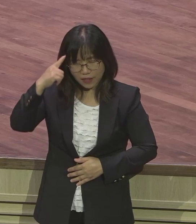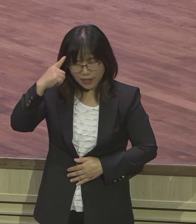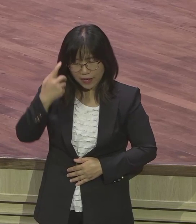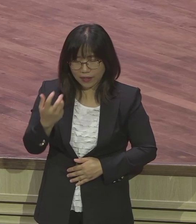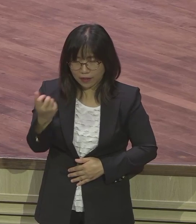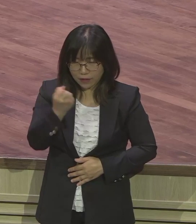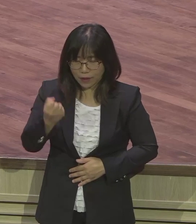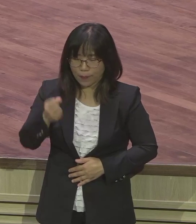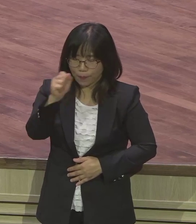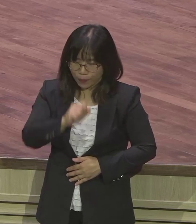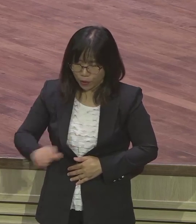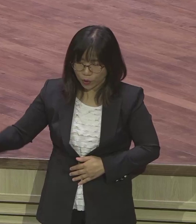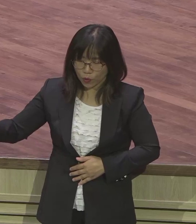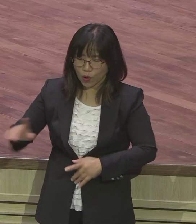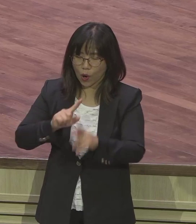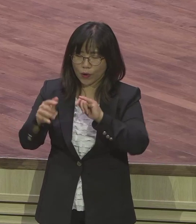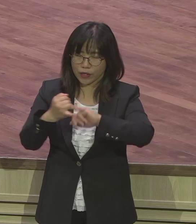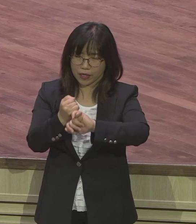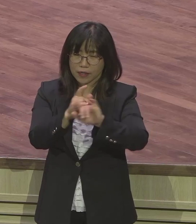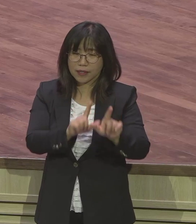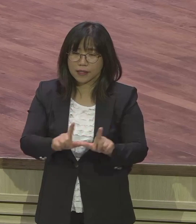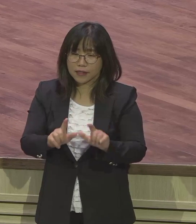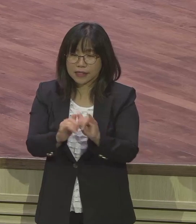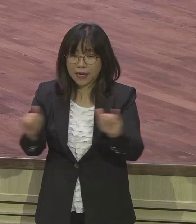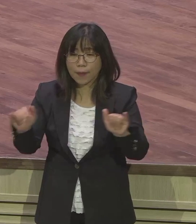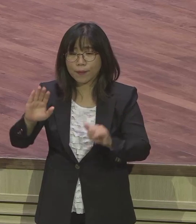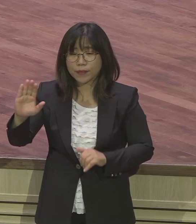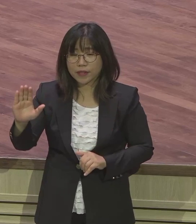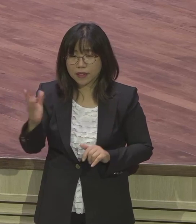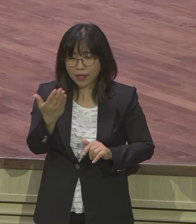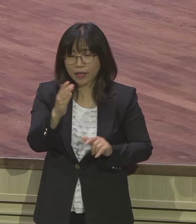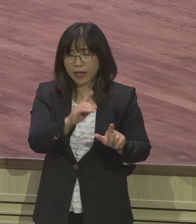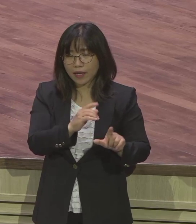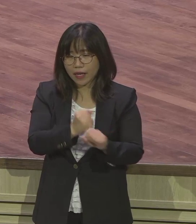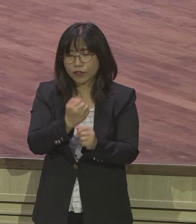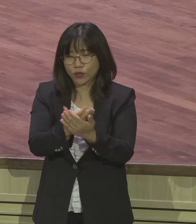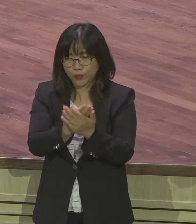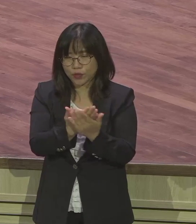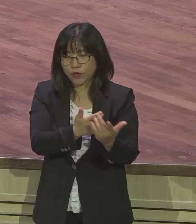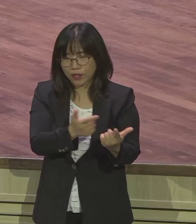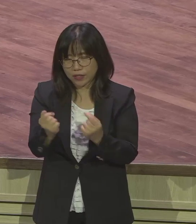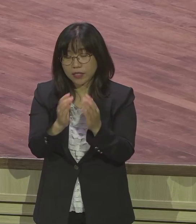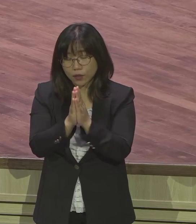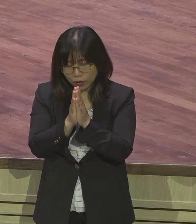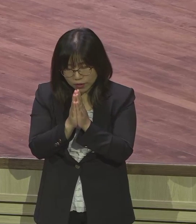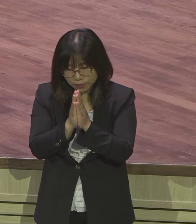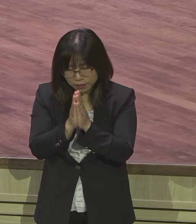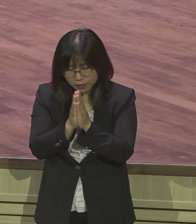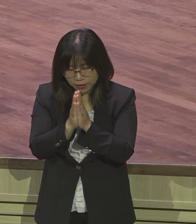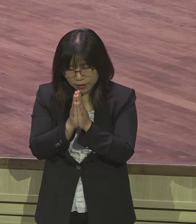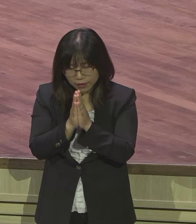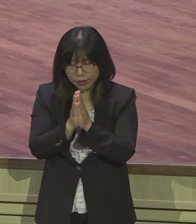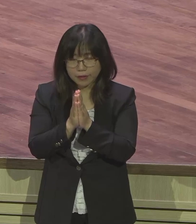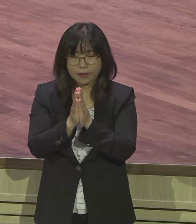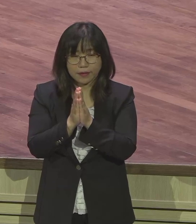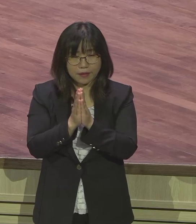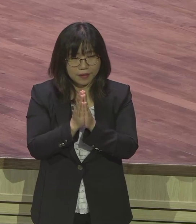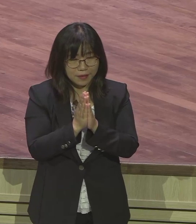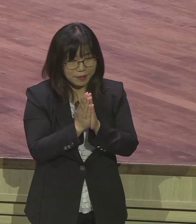정말 은약적 사람으로 살아게 해달라고 우리 주여 외치기도 하겠습니다 주여 사례 예수 우리 아버지 하나님